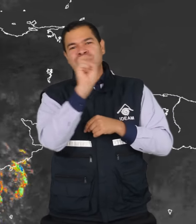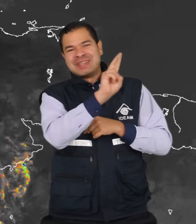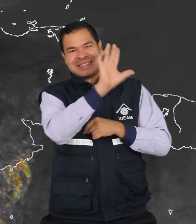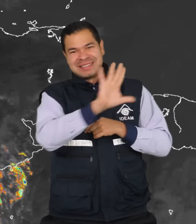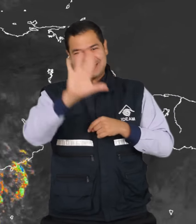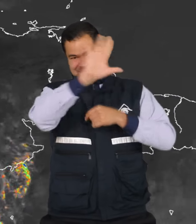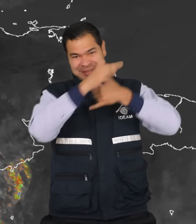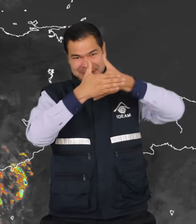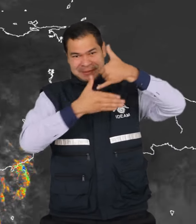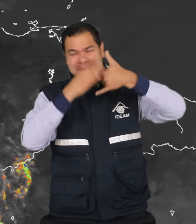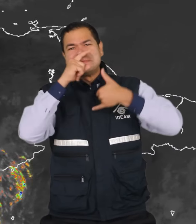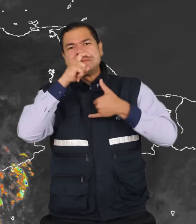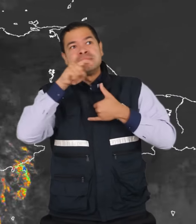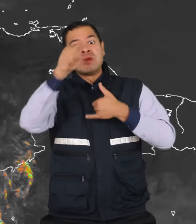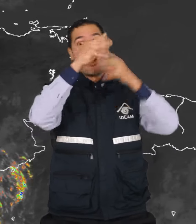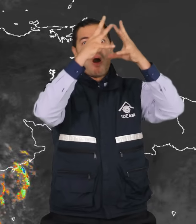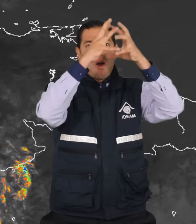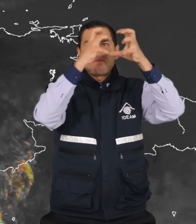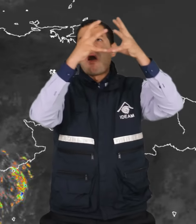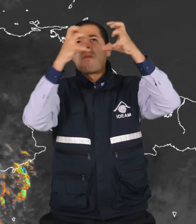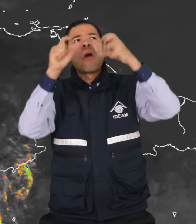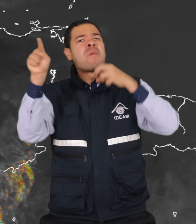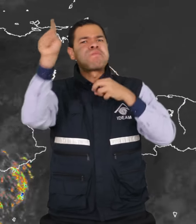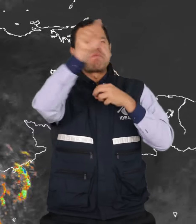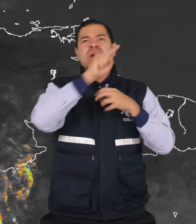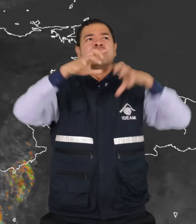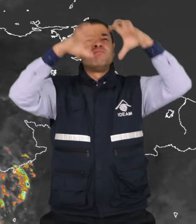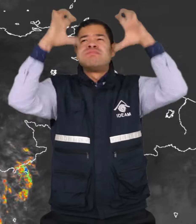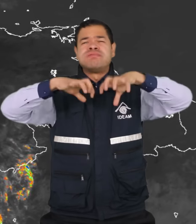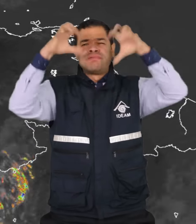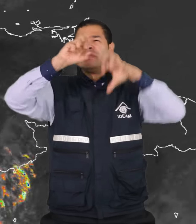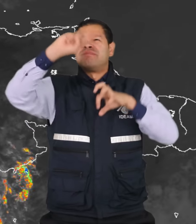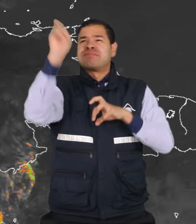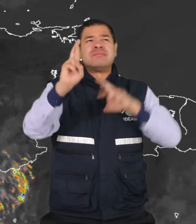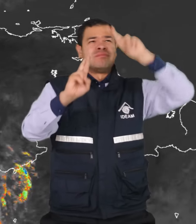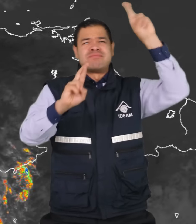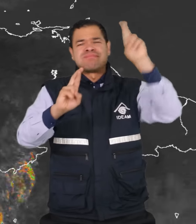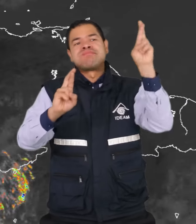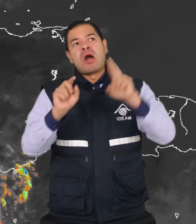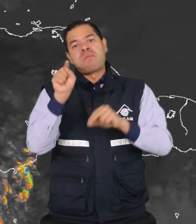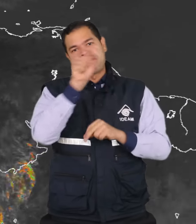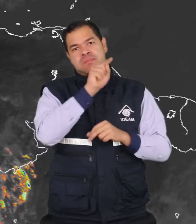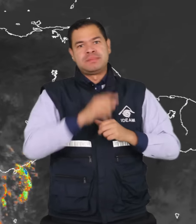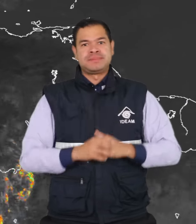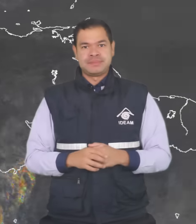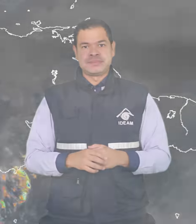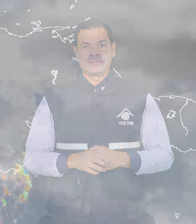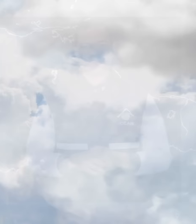donde se han concentrado nubes densas acompañadas de precipitaciones y tormentas eléctricas en algunos casos